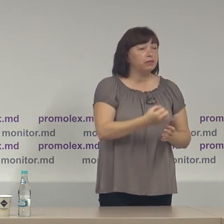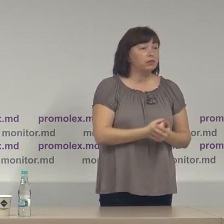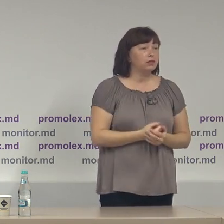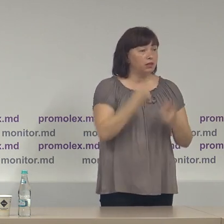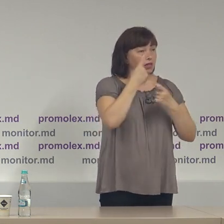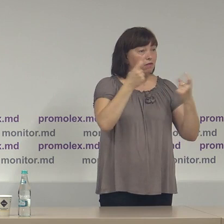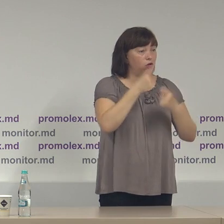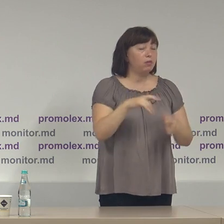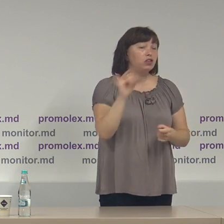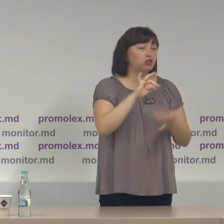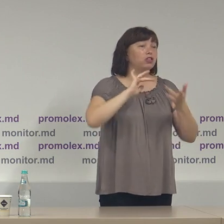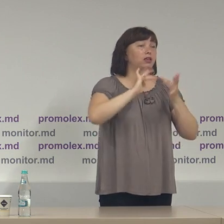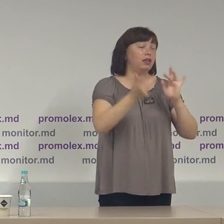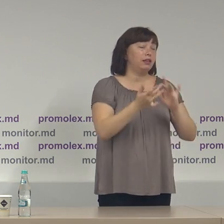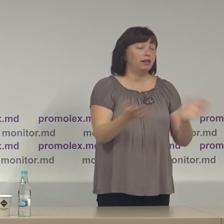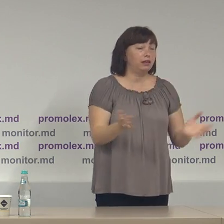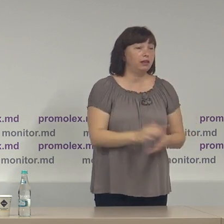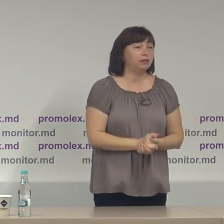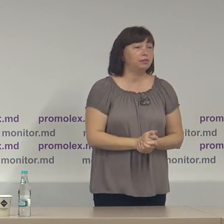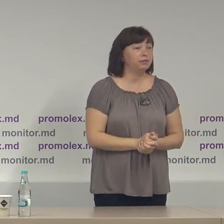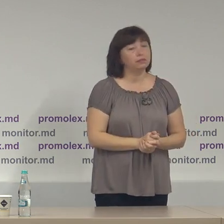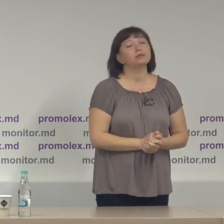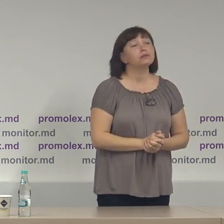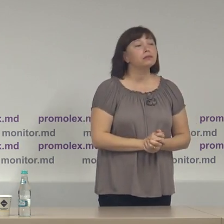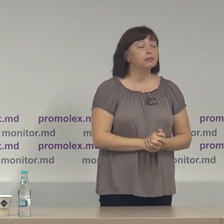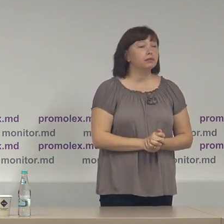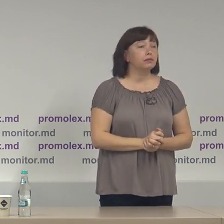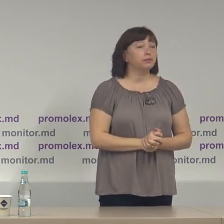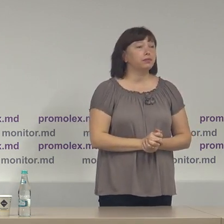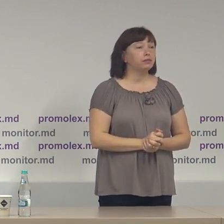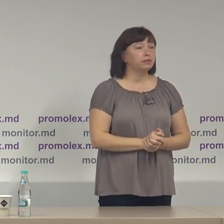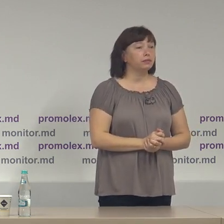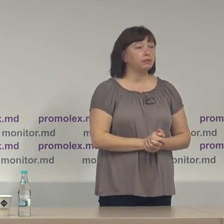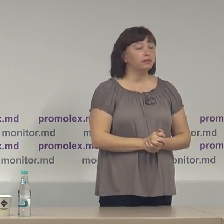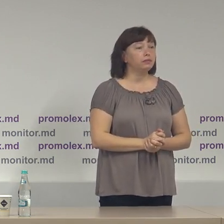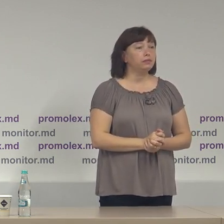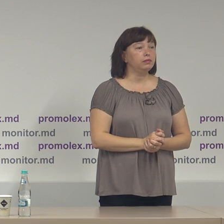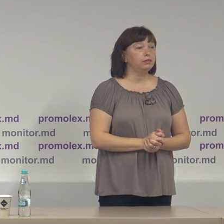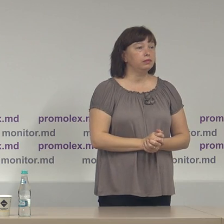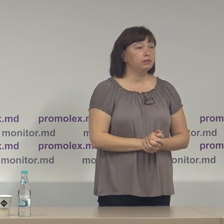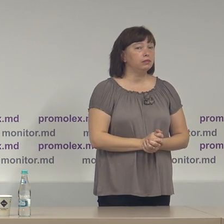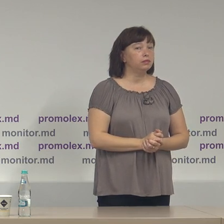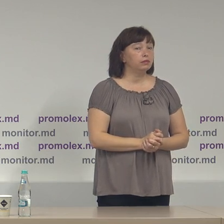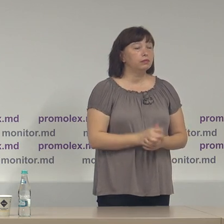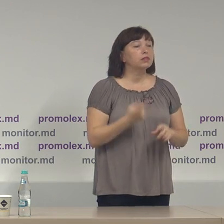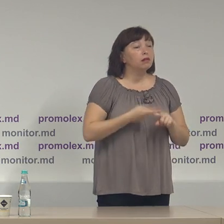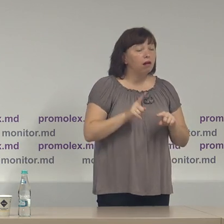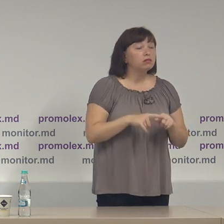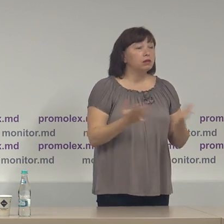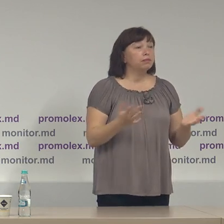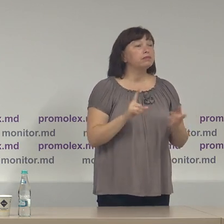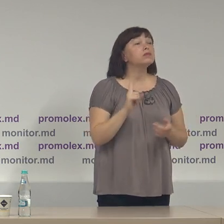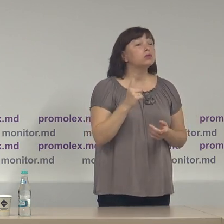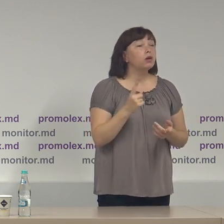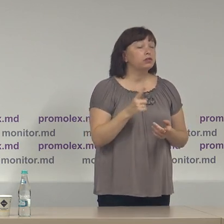rețeaua sau informațiile care sunt plăsate în rețeaua internet rețelele sociale asta deoarece